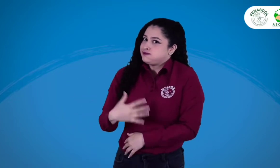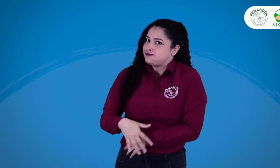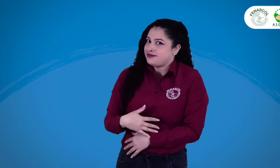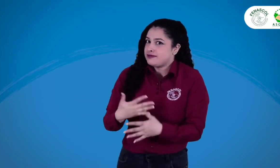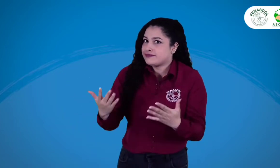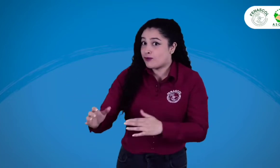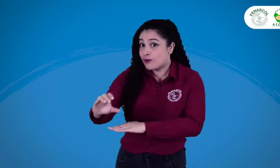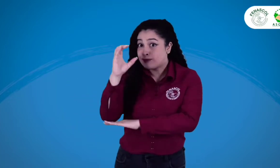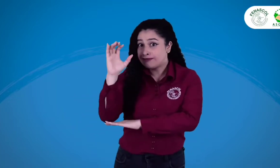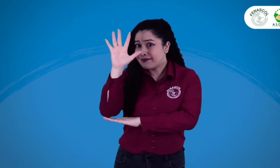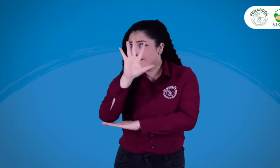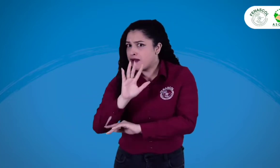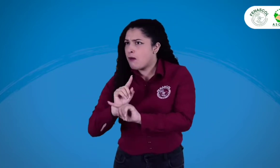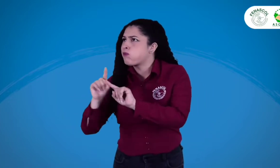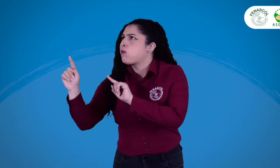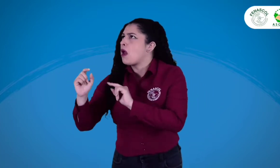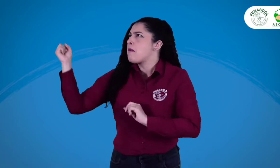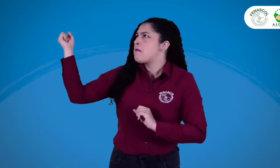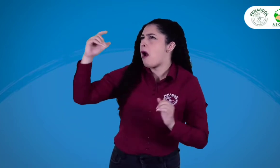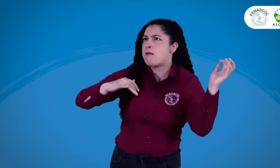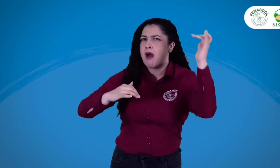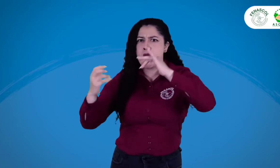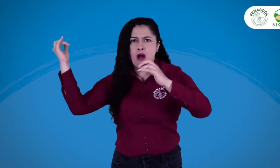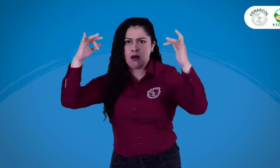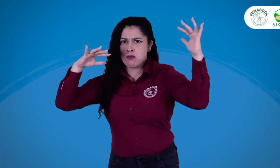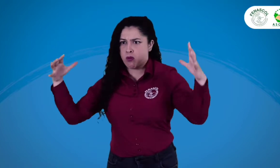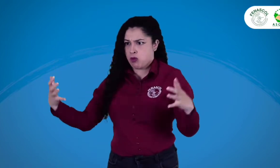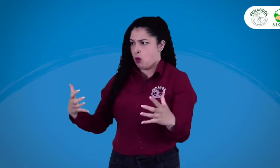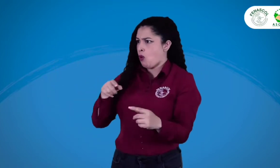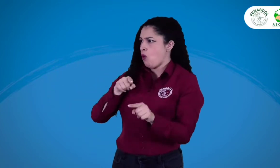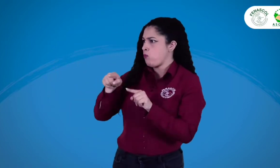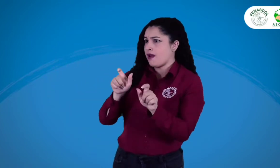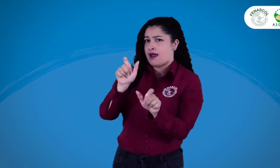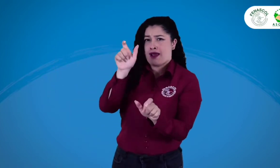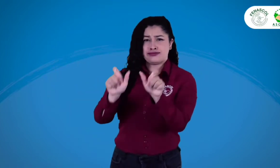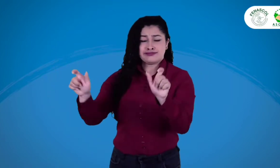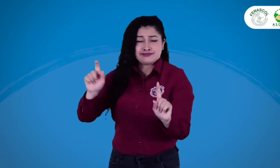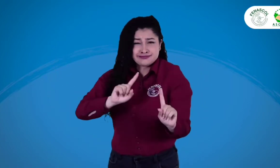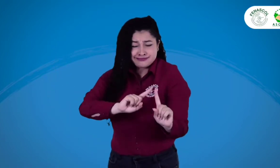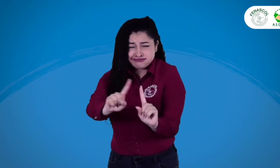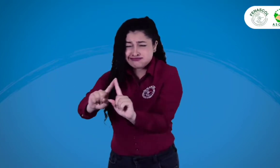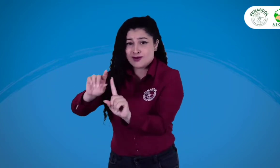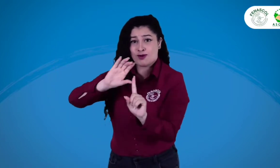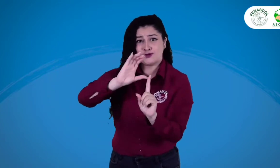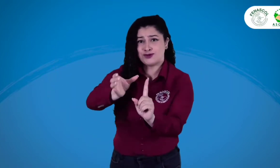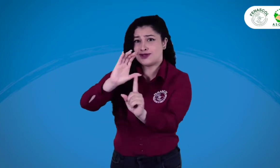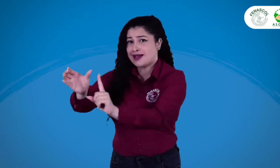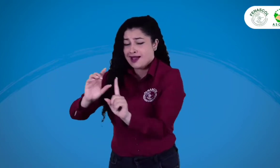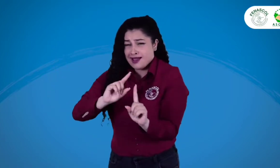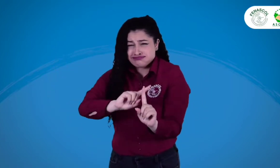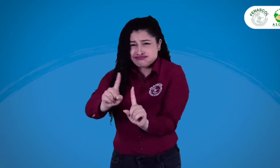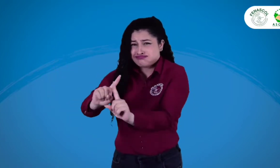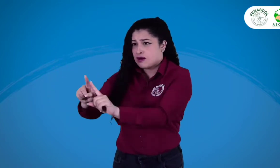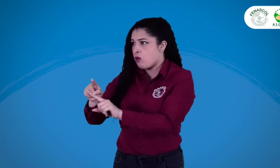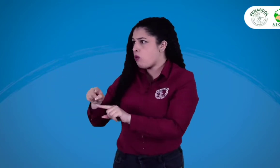tendrás la oportunidad de interactuar con personas de distintas culturas de todo el país y luego de cada